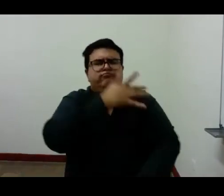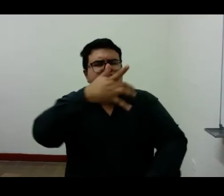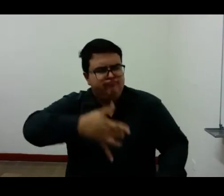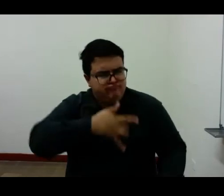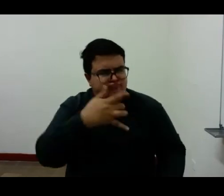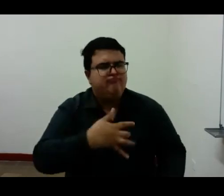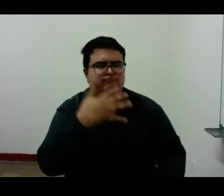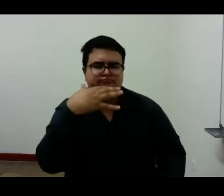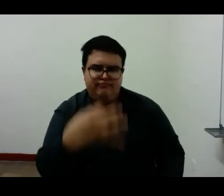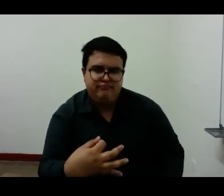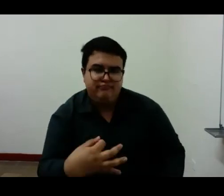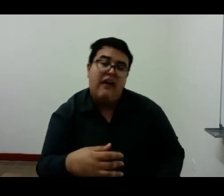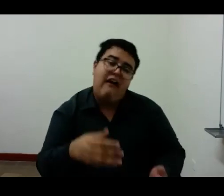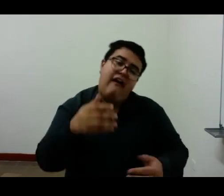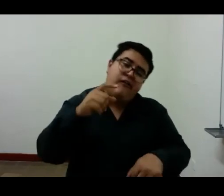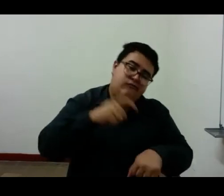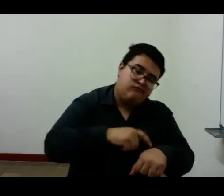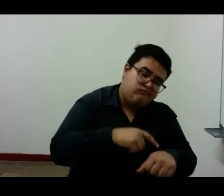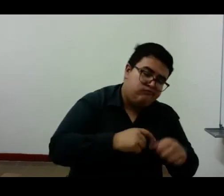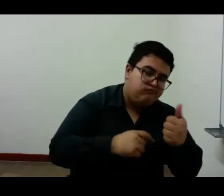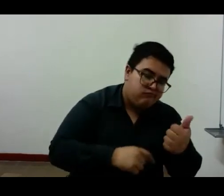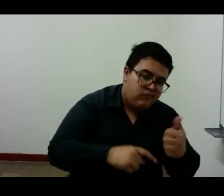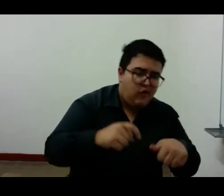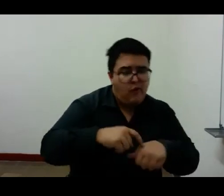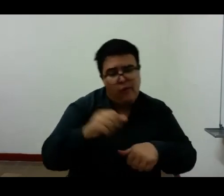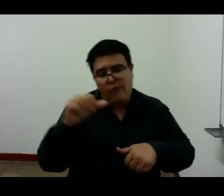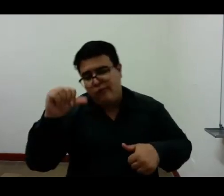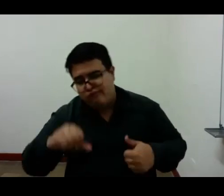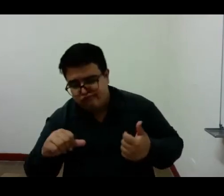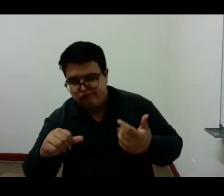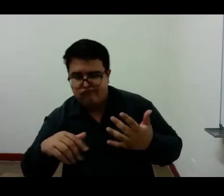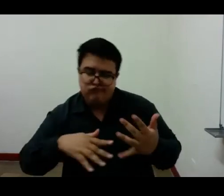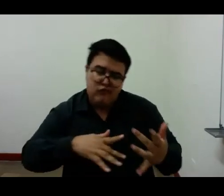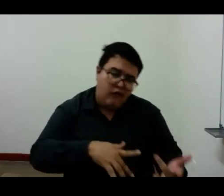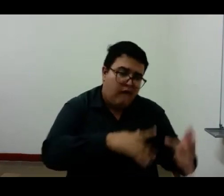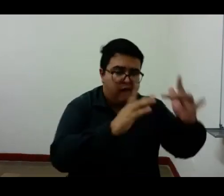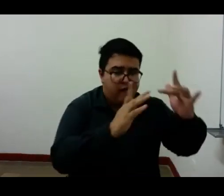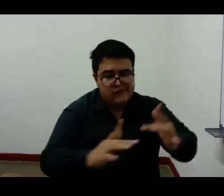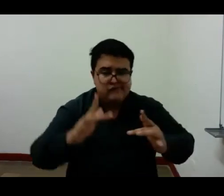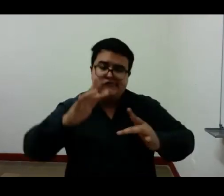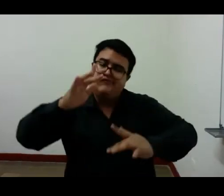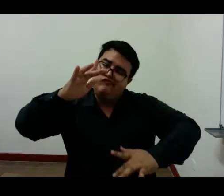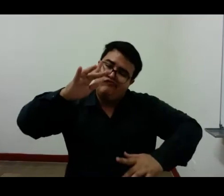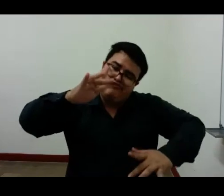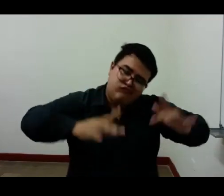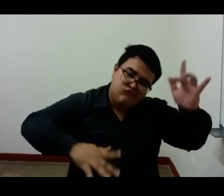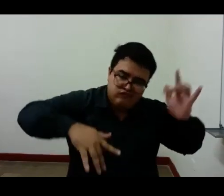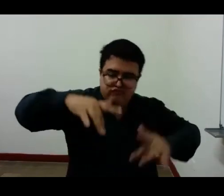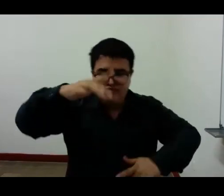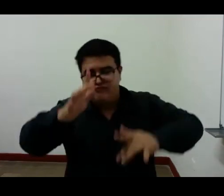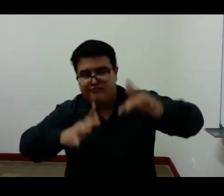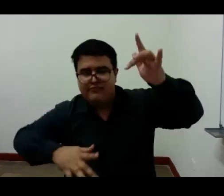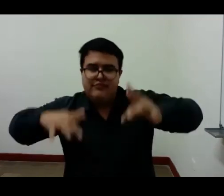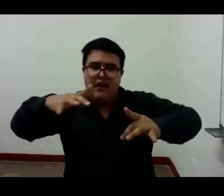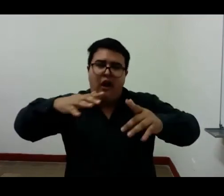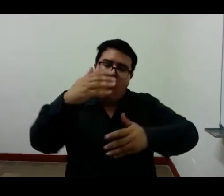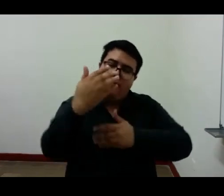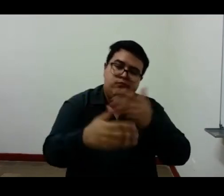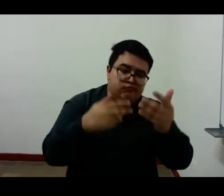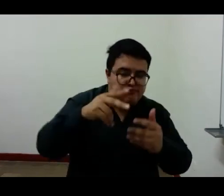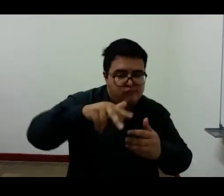ahora mal ahora acertando ahora errando cayendo aquí levantándose allá